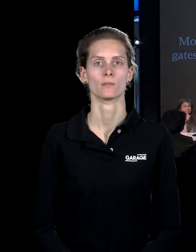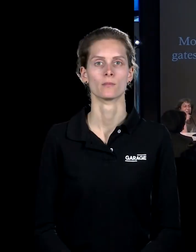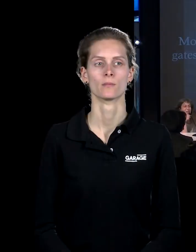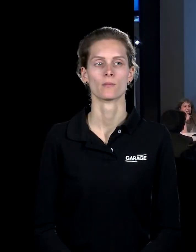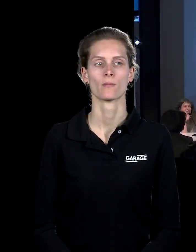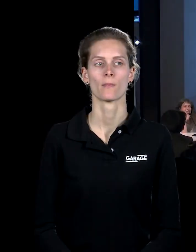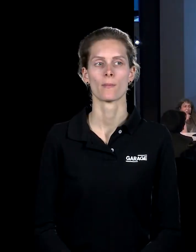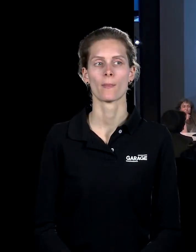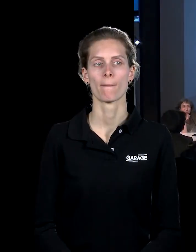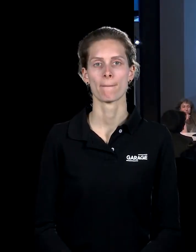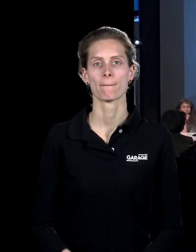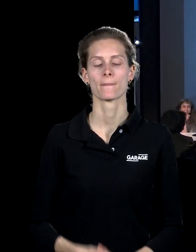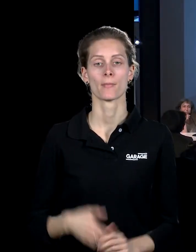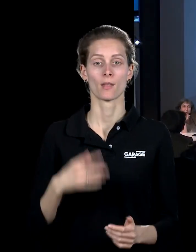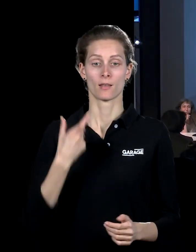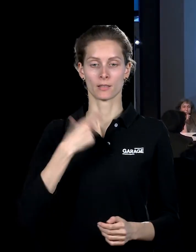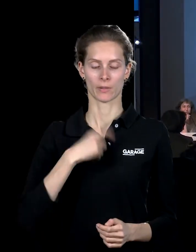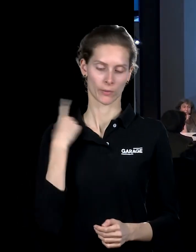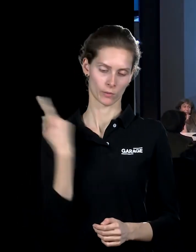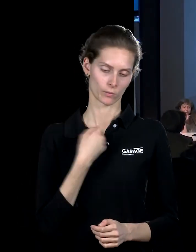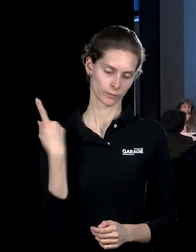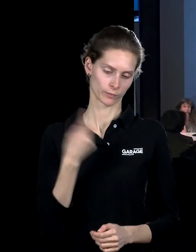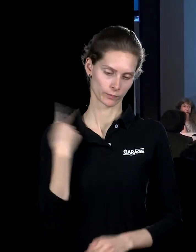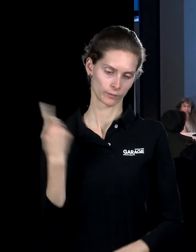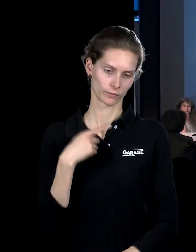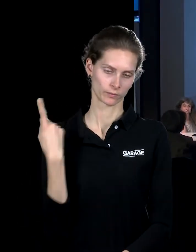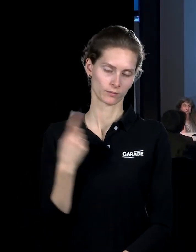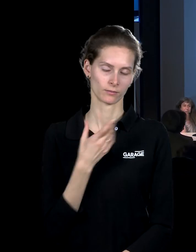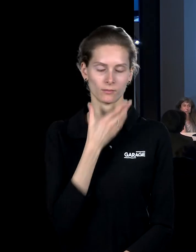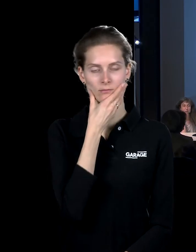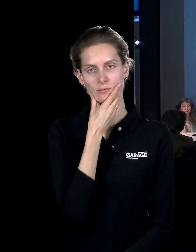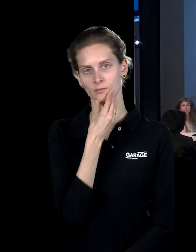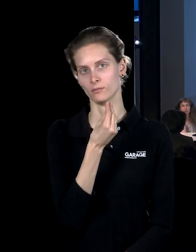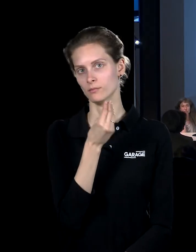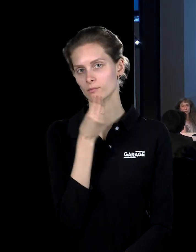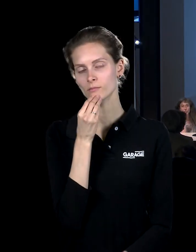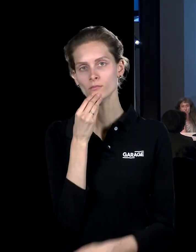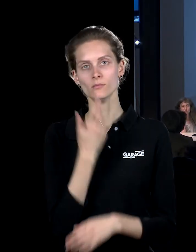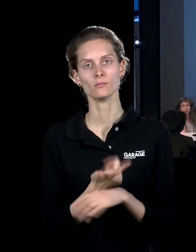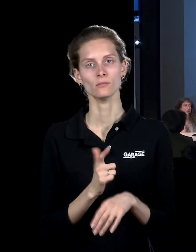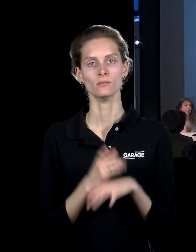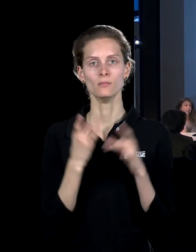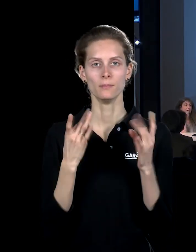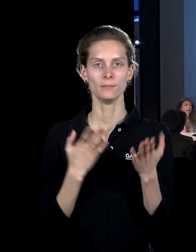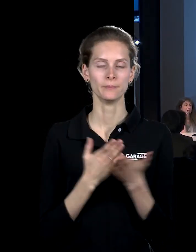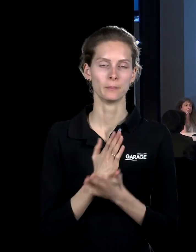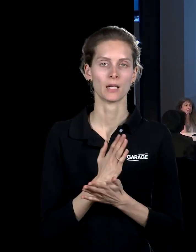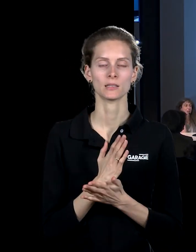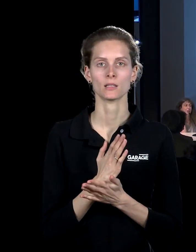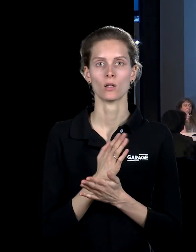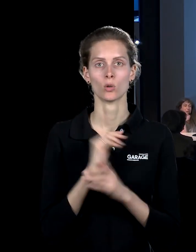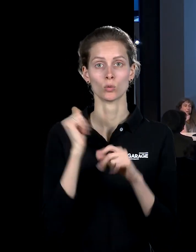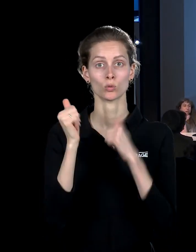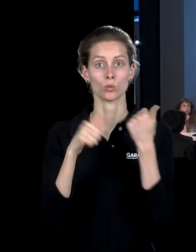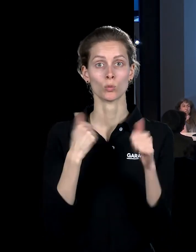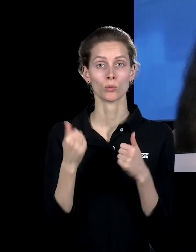И вращались вокруг собственной оси. Помимо того, что это была невероятная красота, то есть минималистская скульптура в движении, в этих